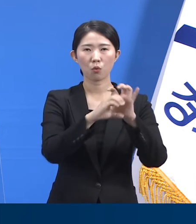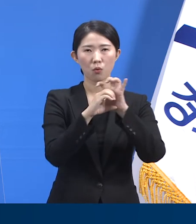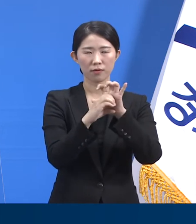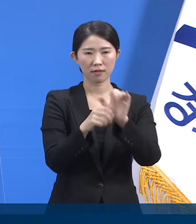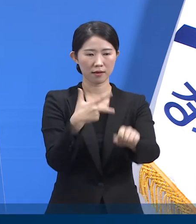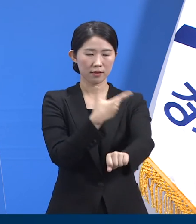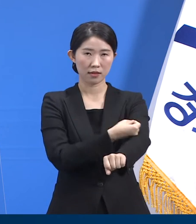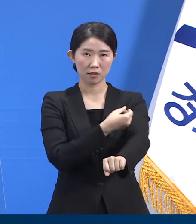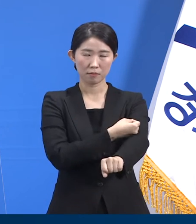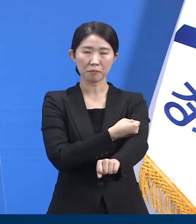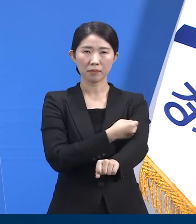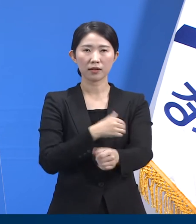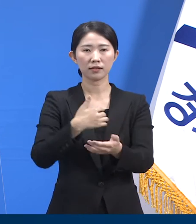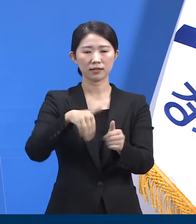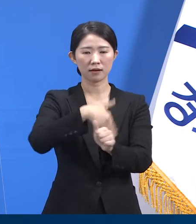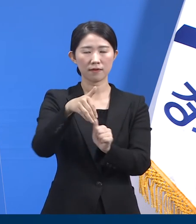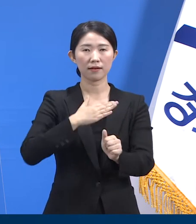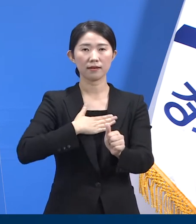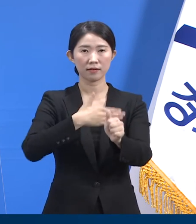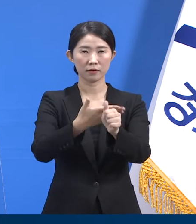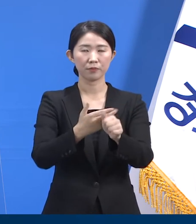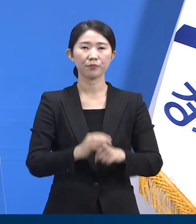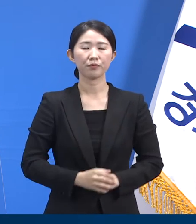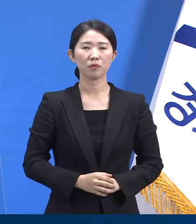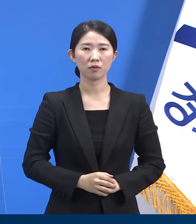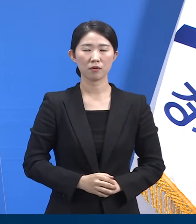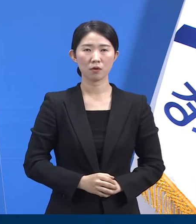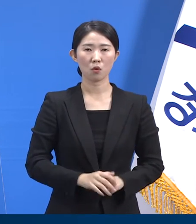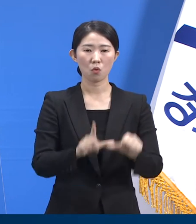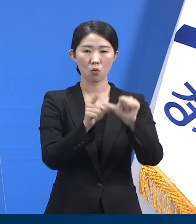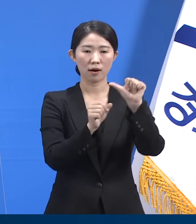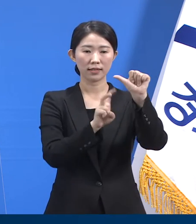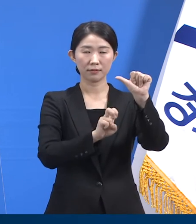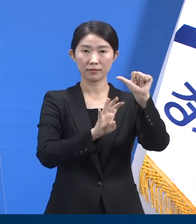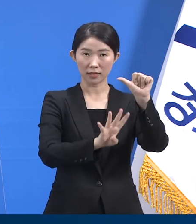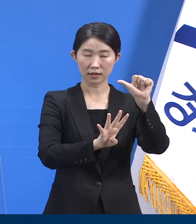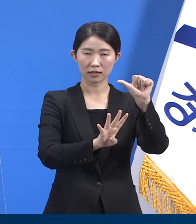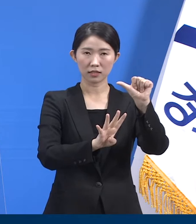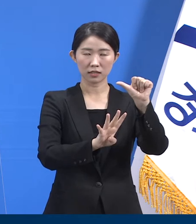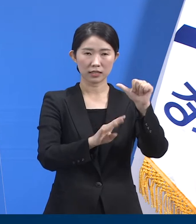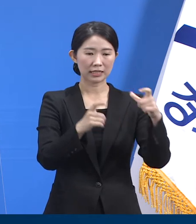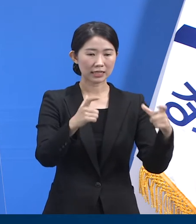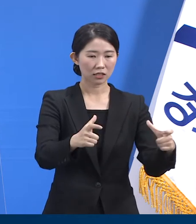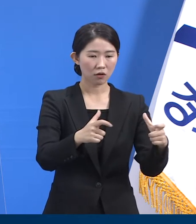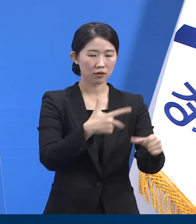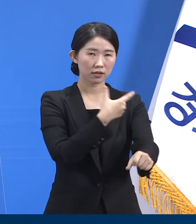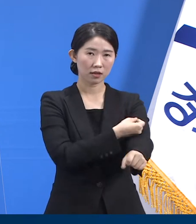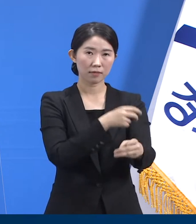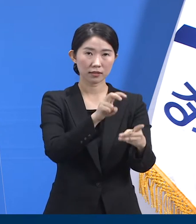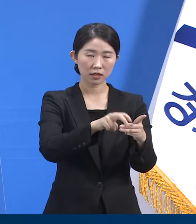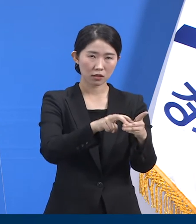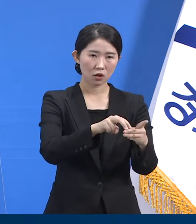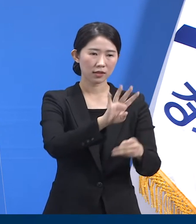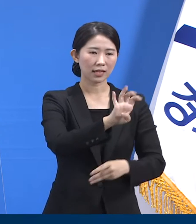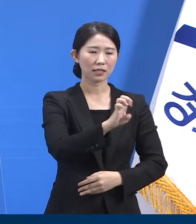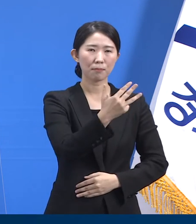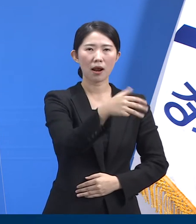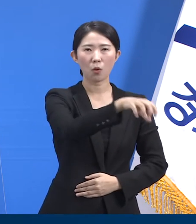현황입니다. 5월 24일 18시 기준 도내 지역예방접종센터 48개소,